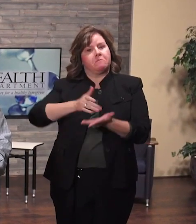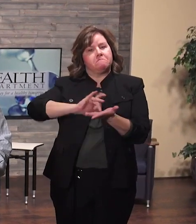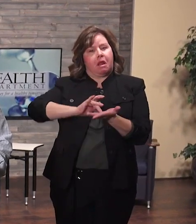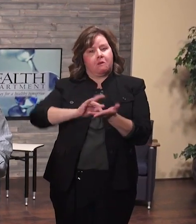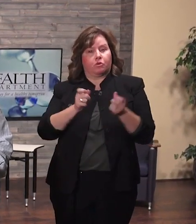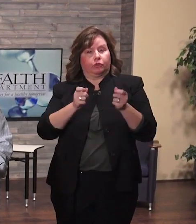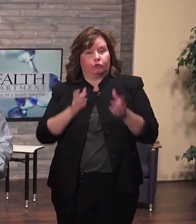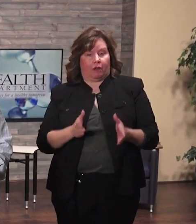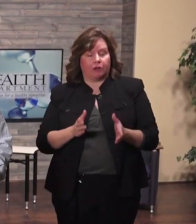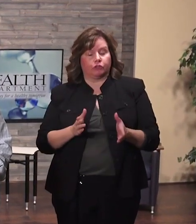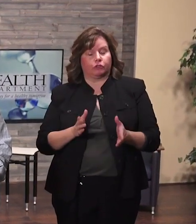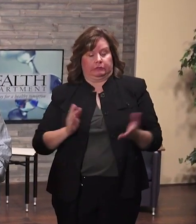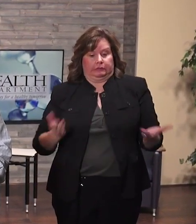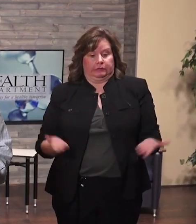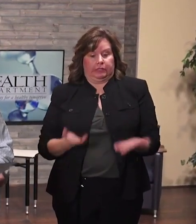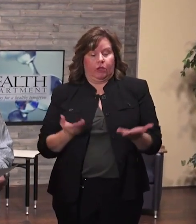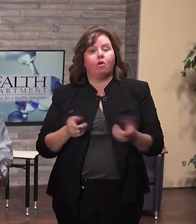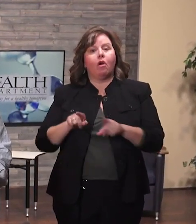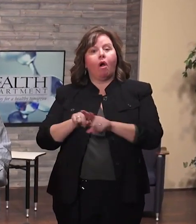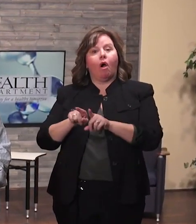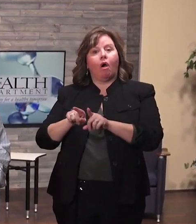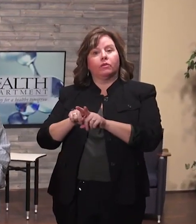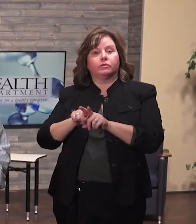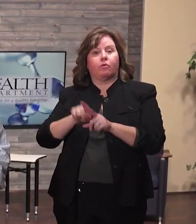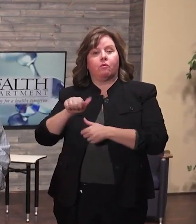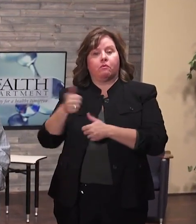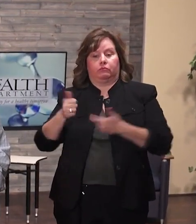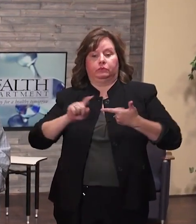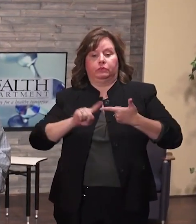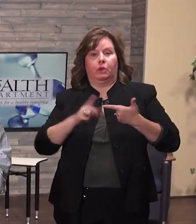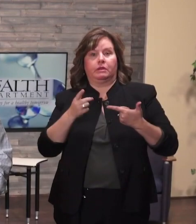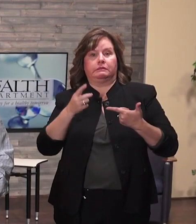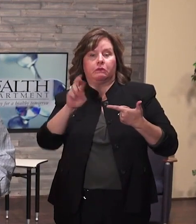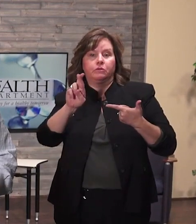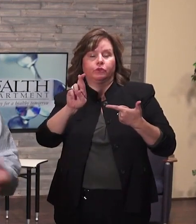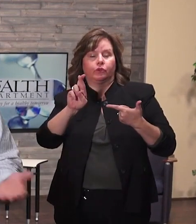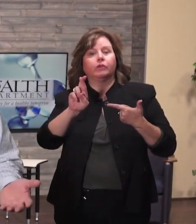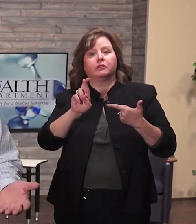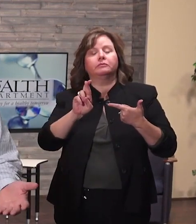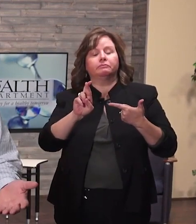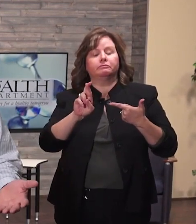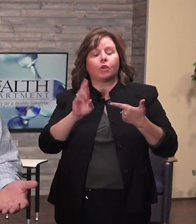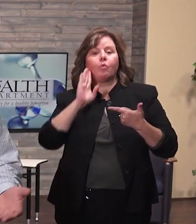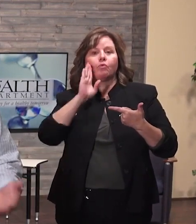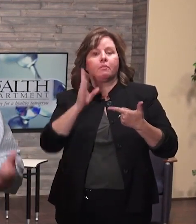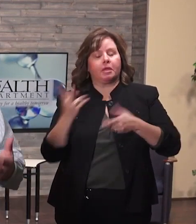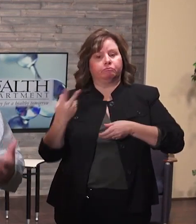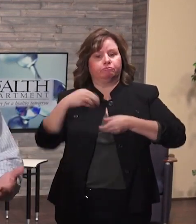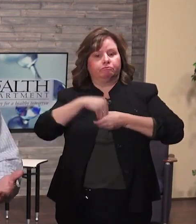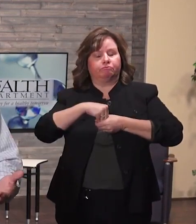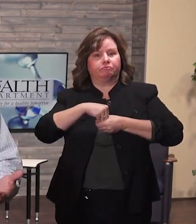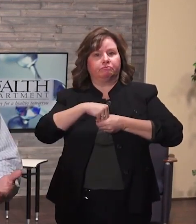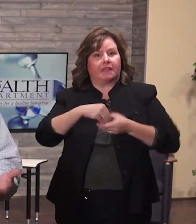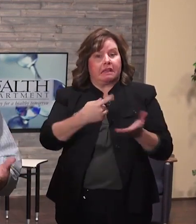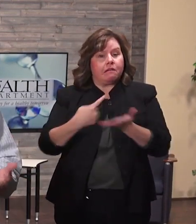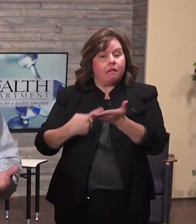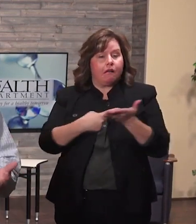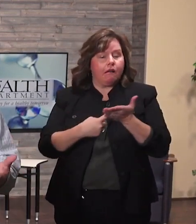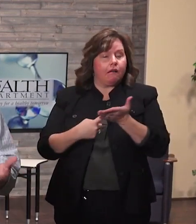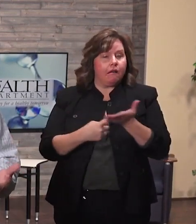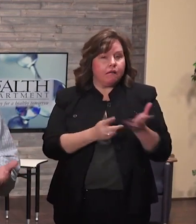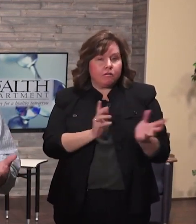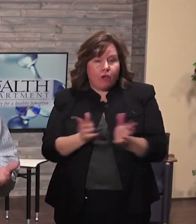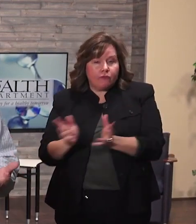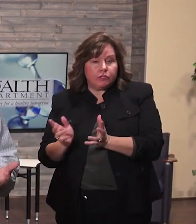me unirá. El Dr. Bora es el doctor médico aquí en el Departamento de Salud. Y Brian Hartel, que es nuestro